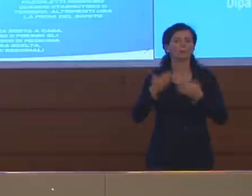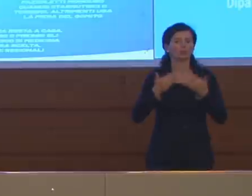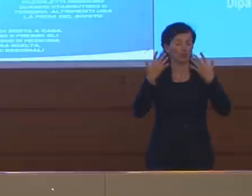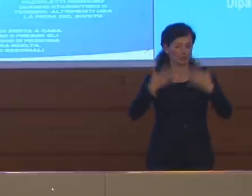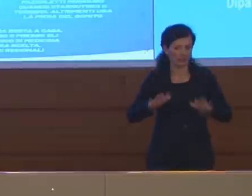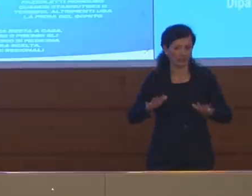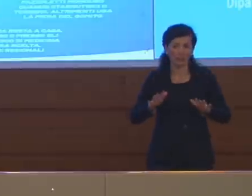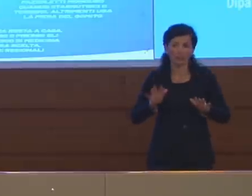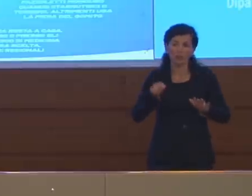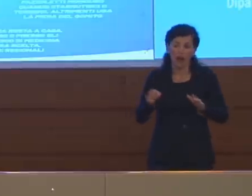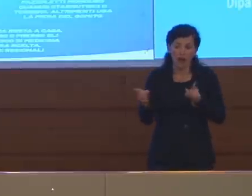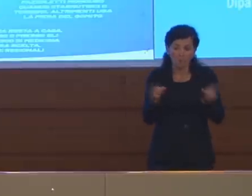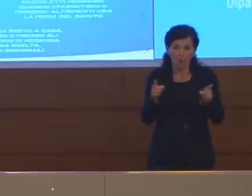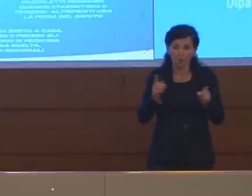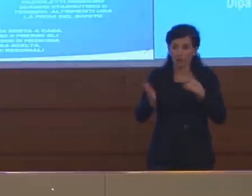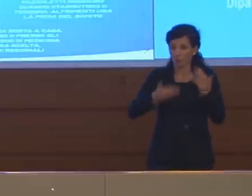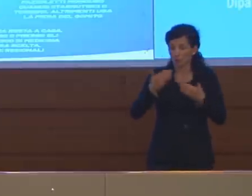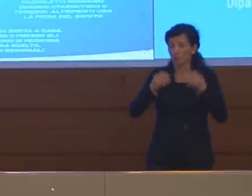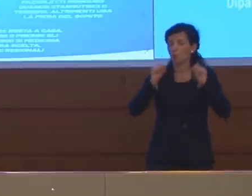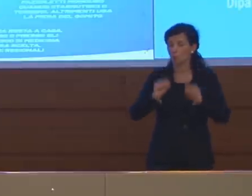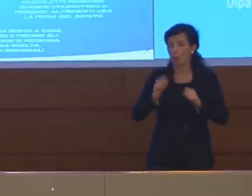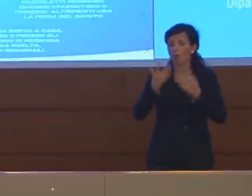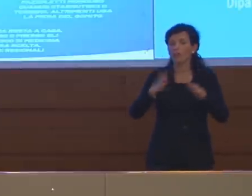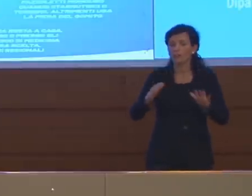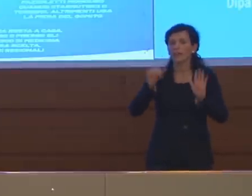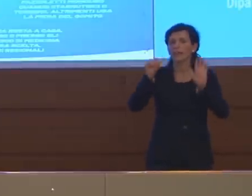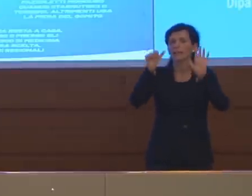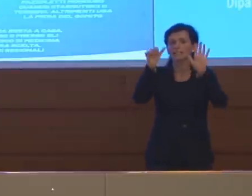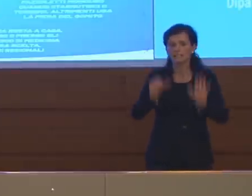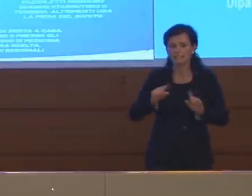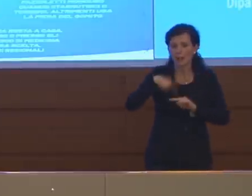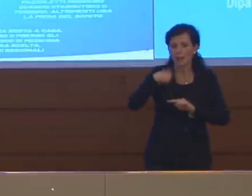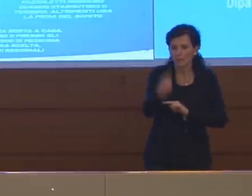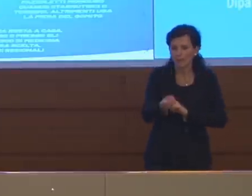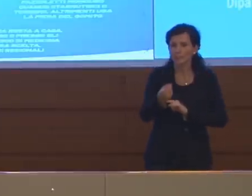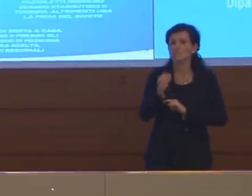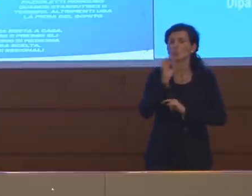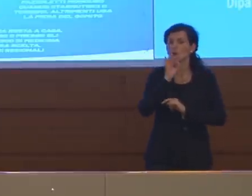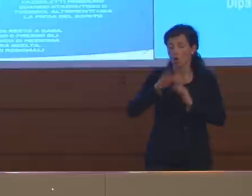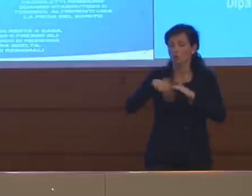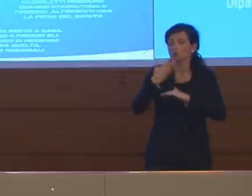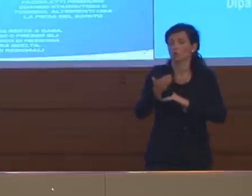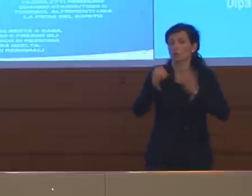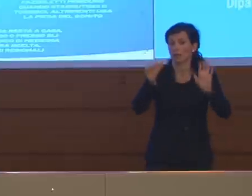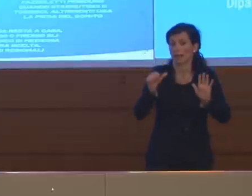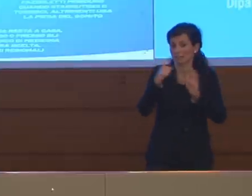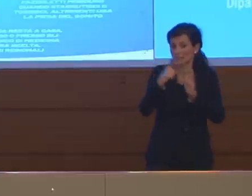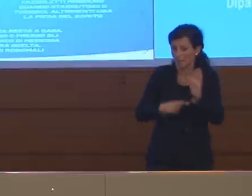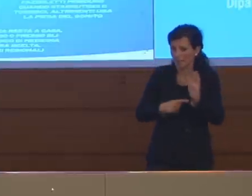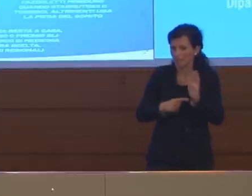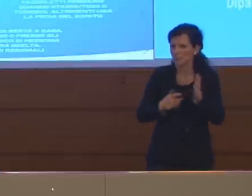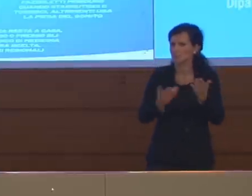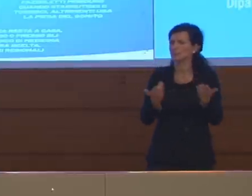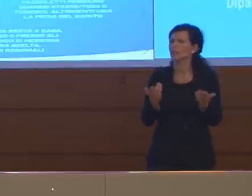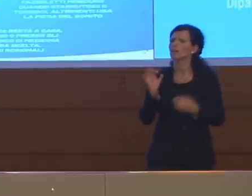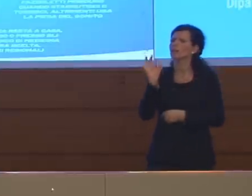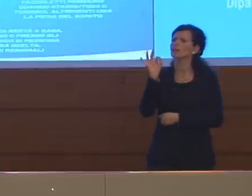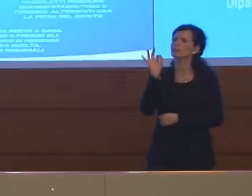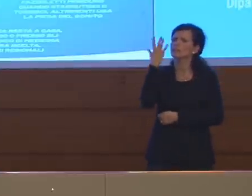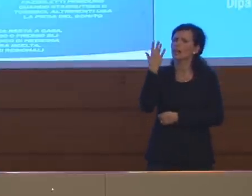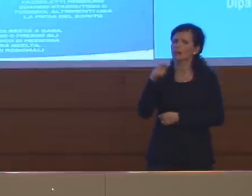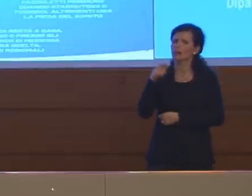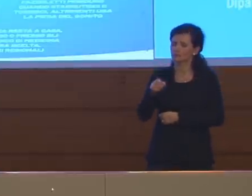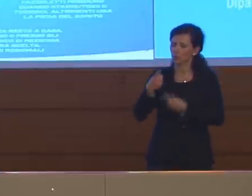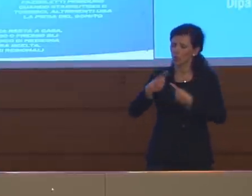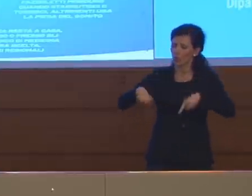finire come sappiamo benissimo anche fra sei mesi o addirittura molti più mesi. Quindi se diverse volte dal